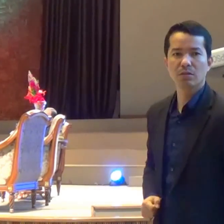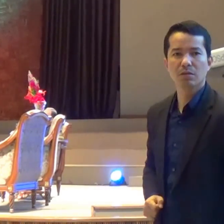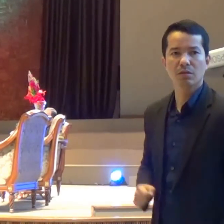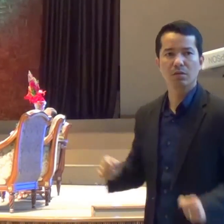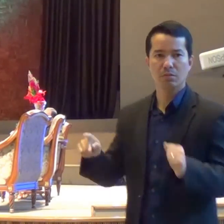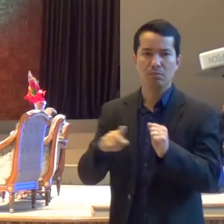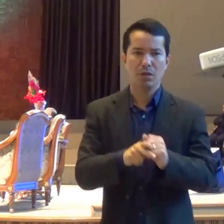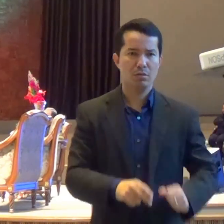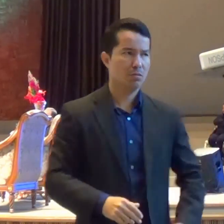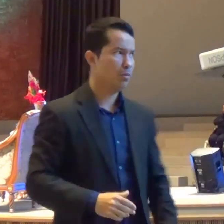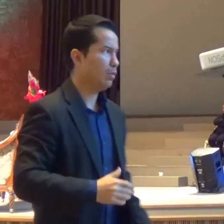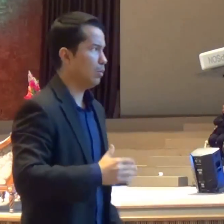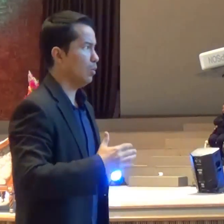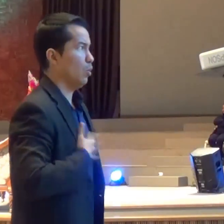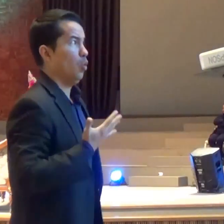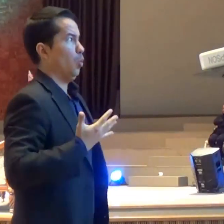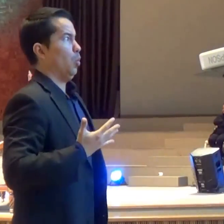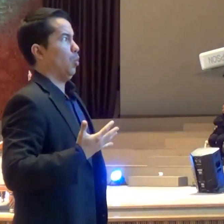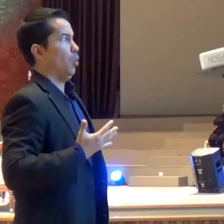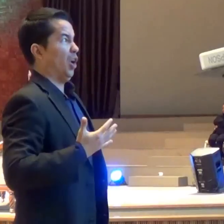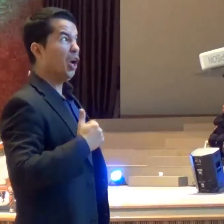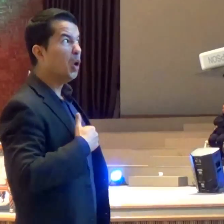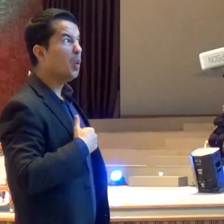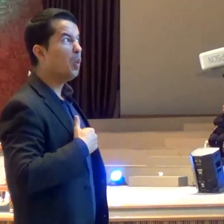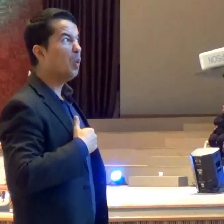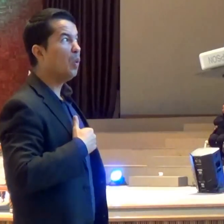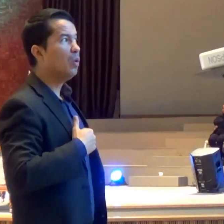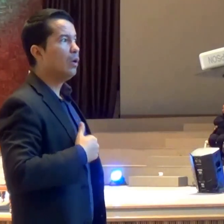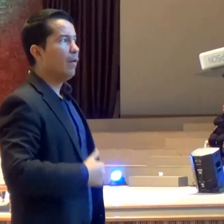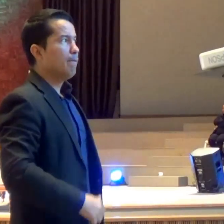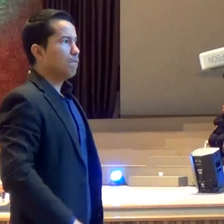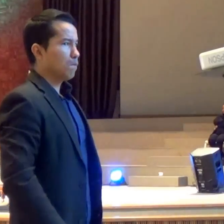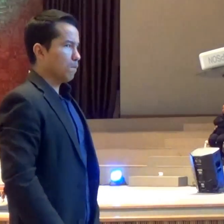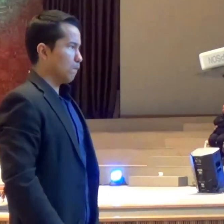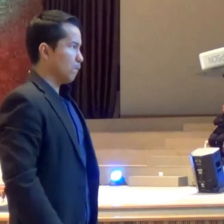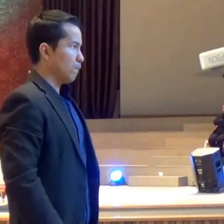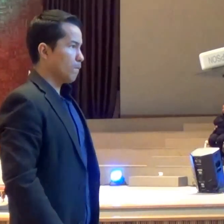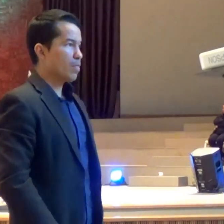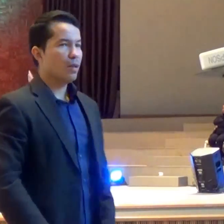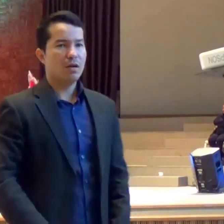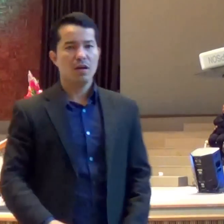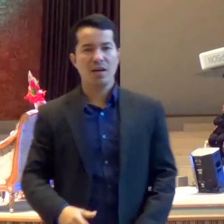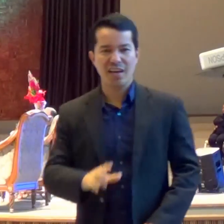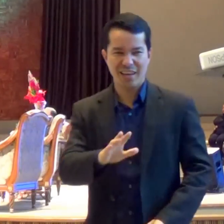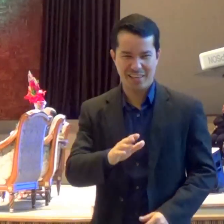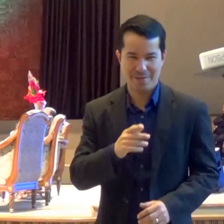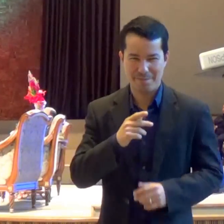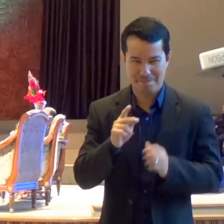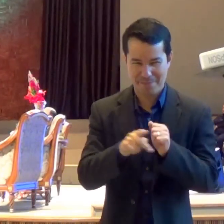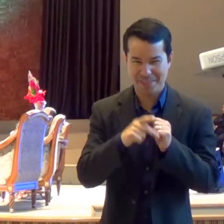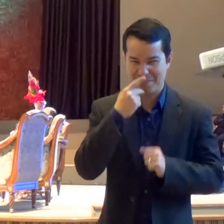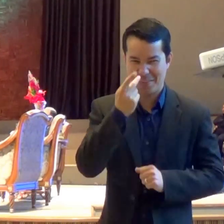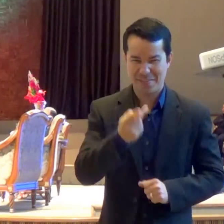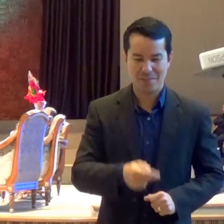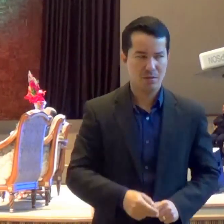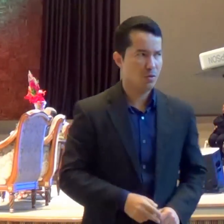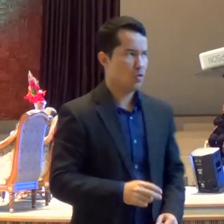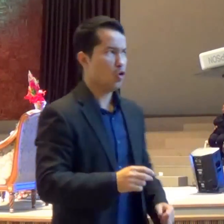Como a gente Peneira o trigo E sabe Você não vai passar Nesse teste E